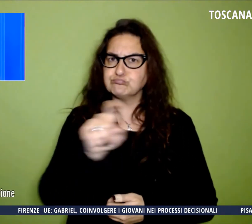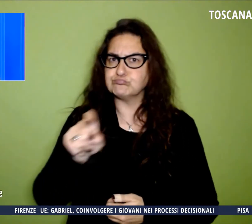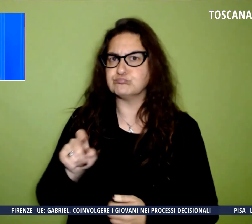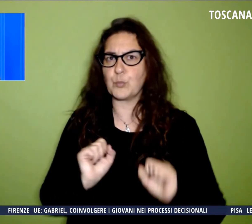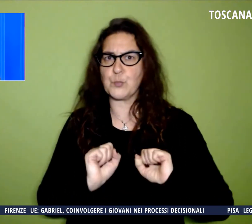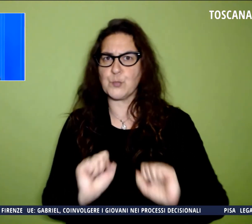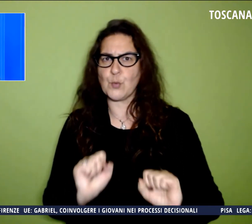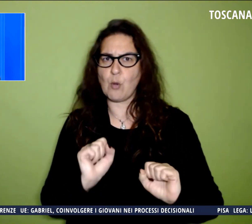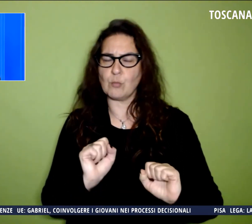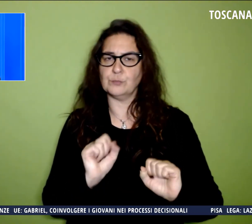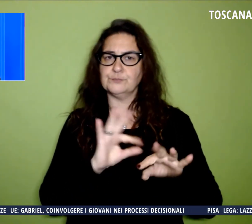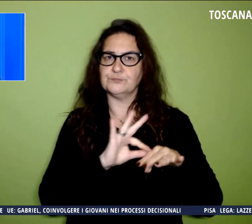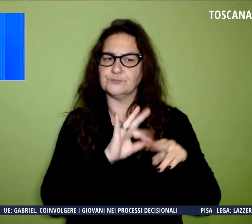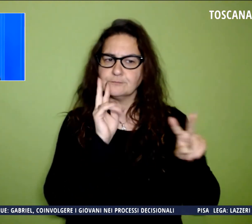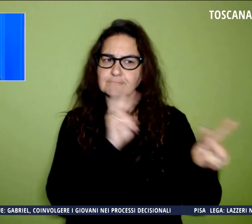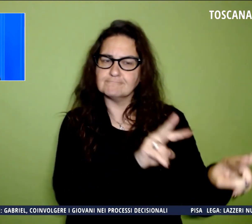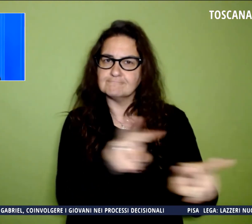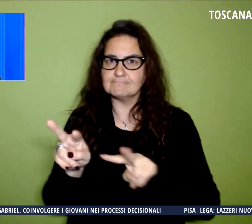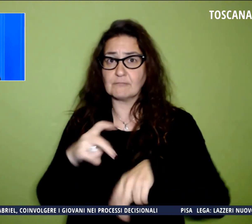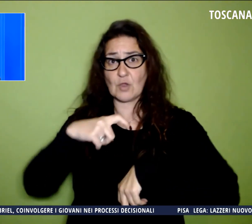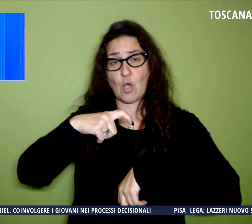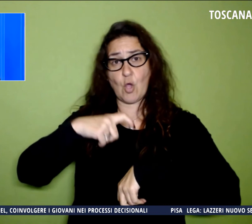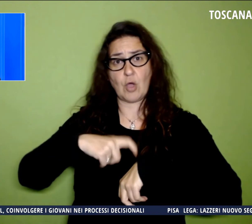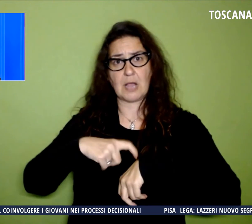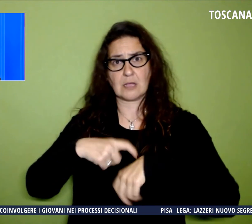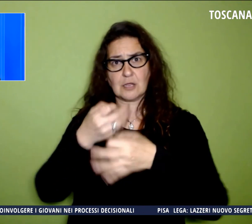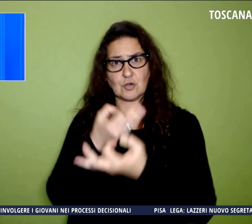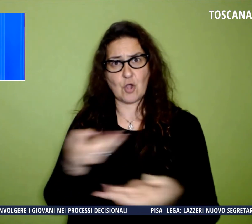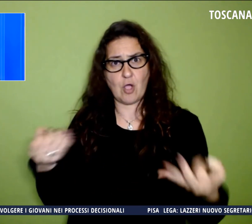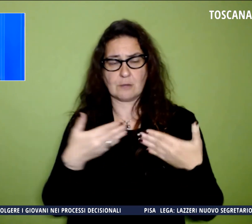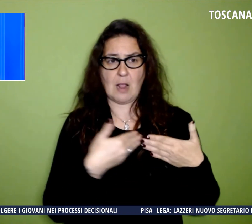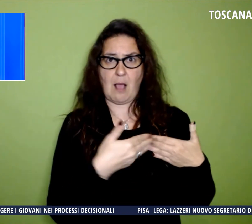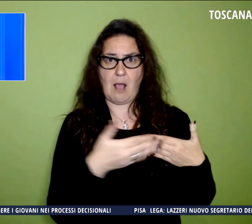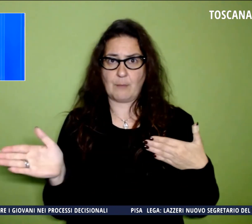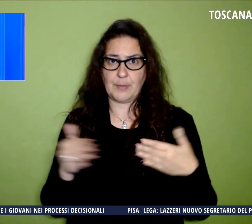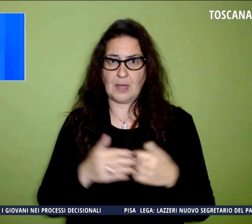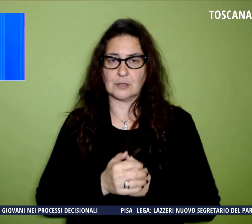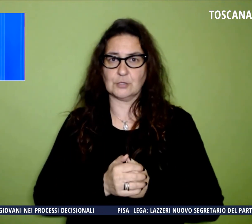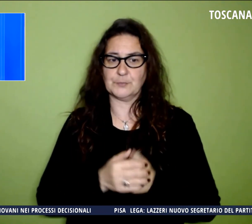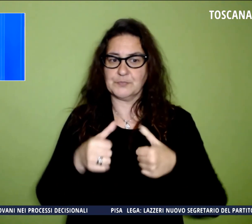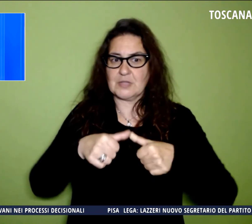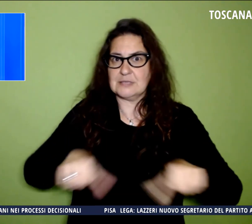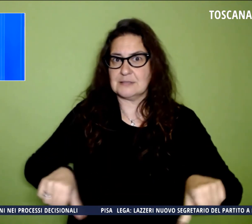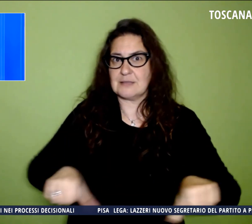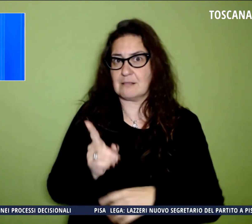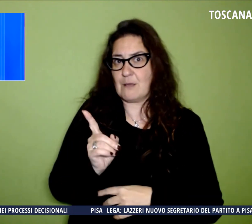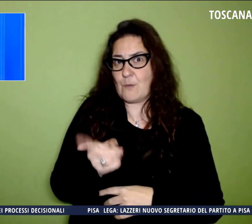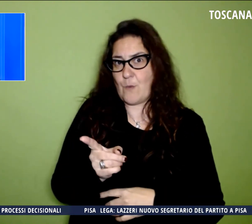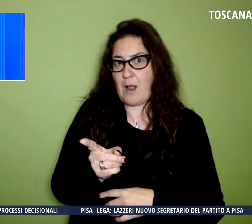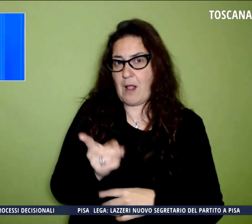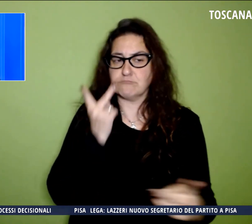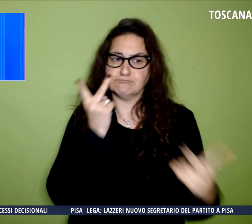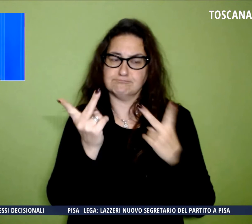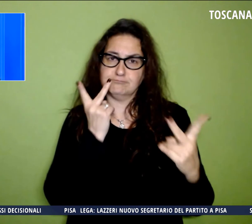negli orari ordinari di apertura. Alcune delle sedi interessate sono visitabili però